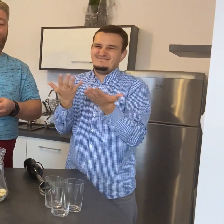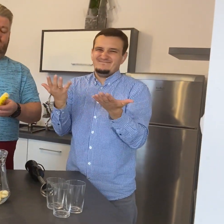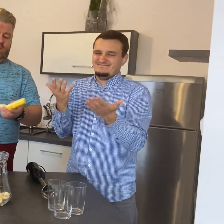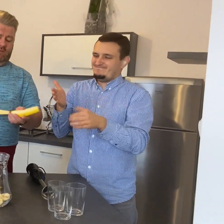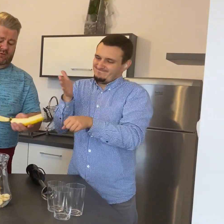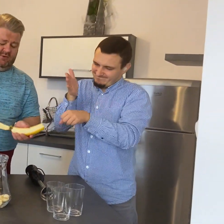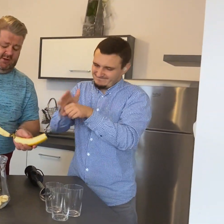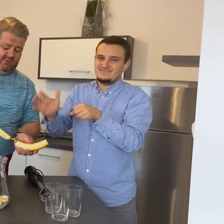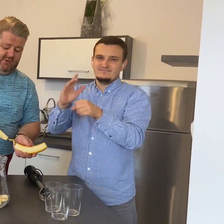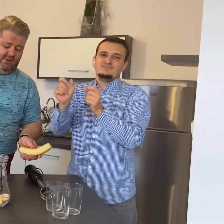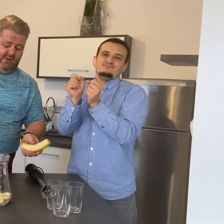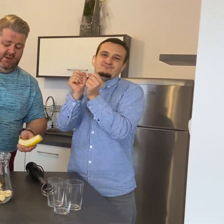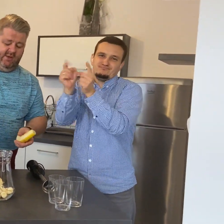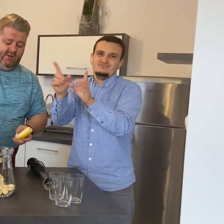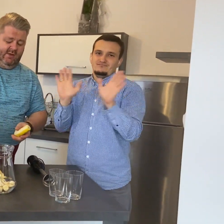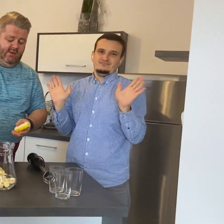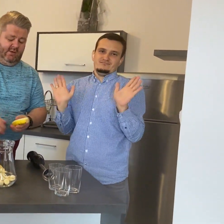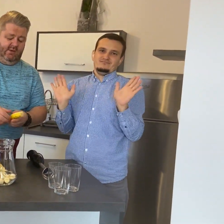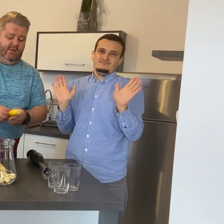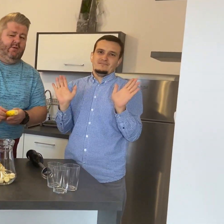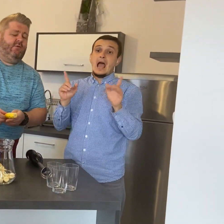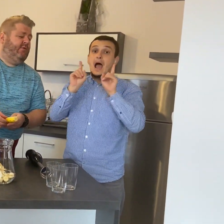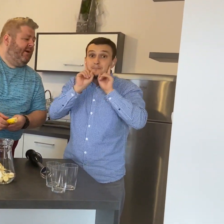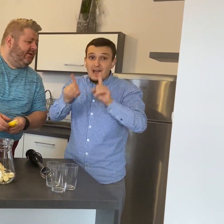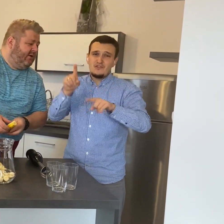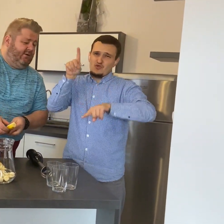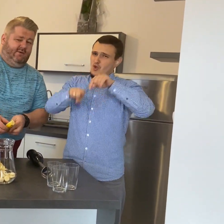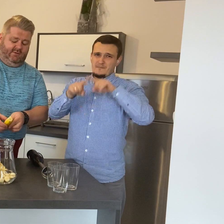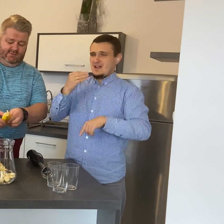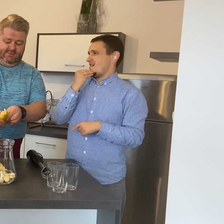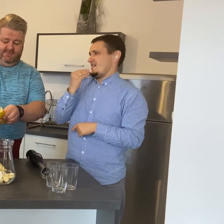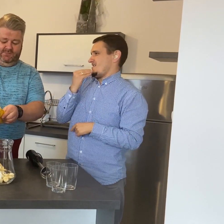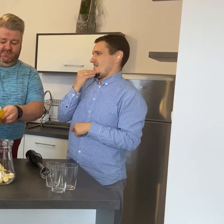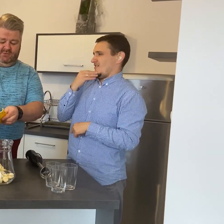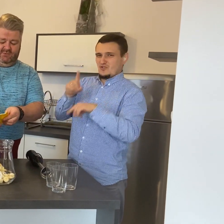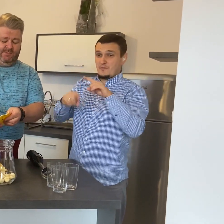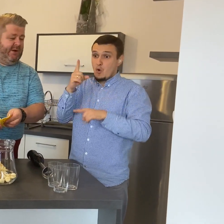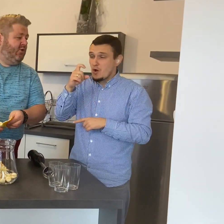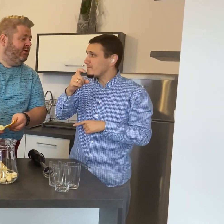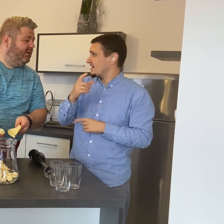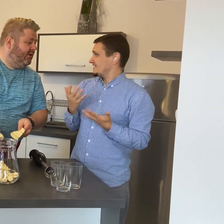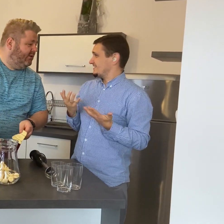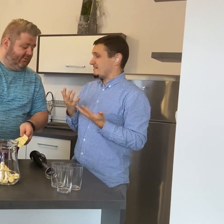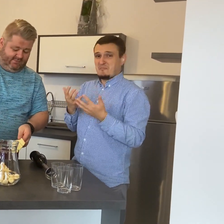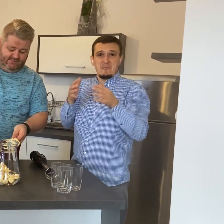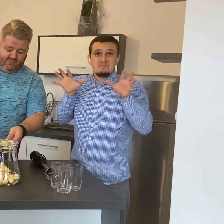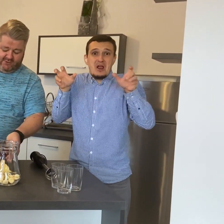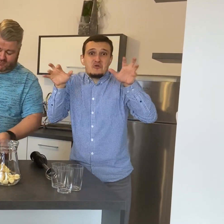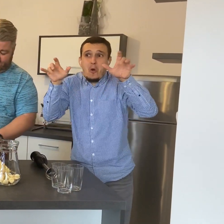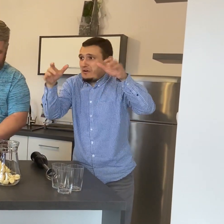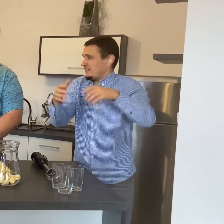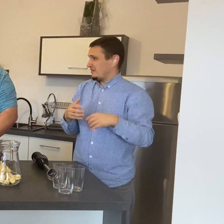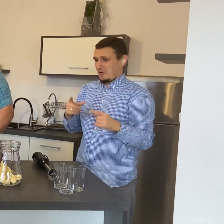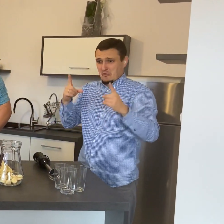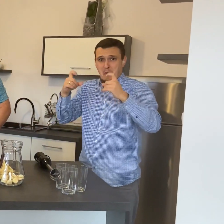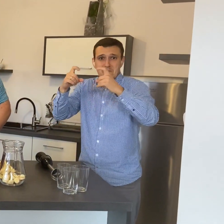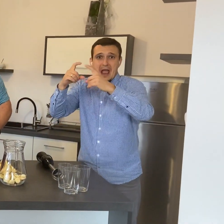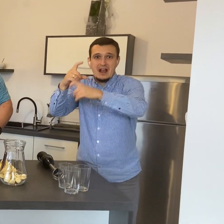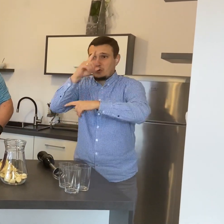wyczytać, że są rubaki, że pająki włażą tędy. To wszystko